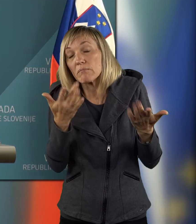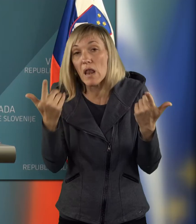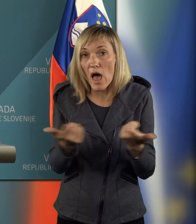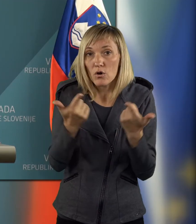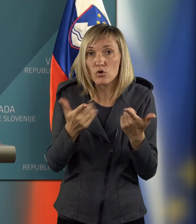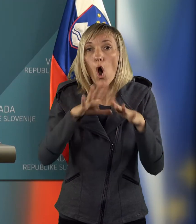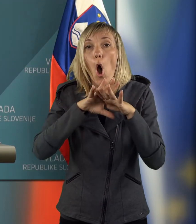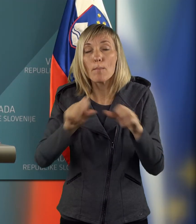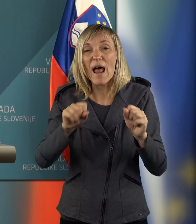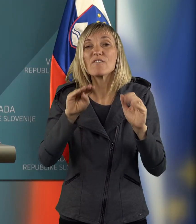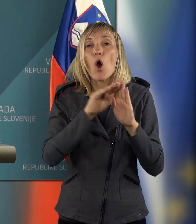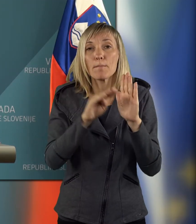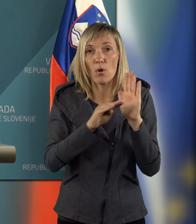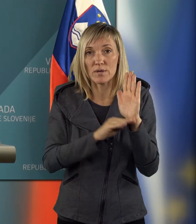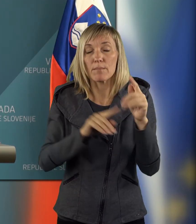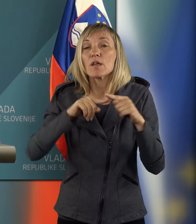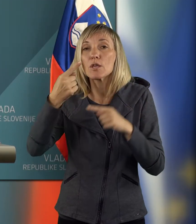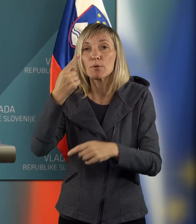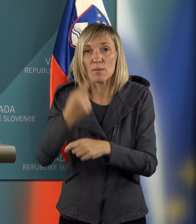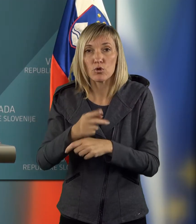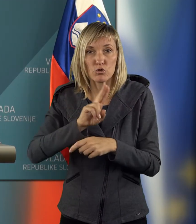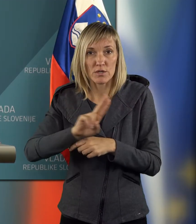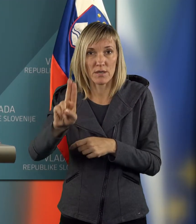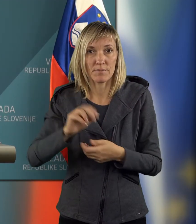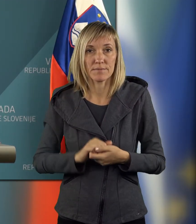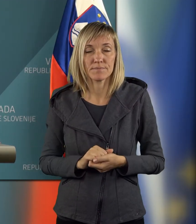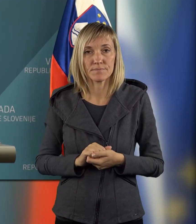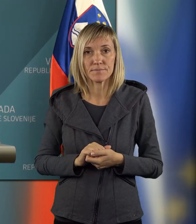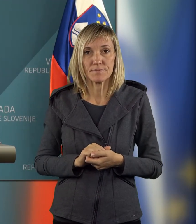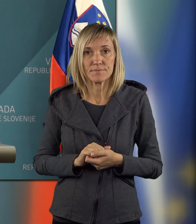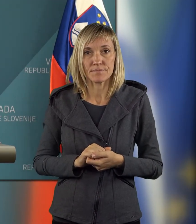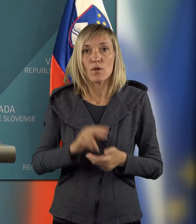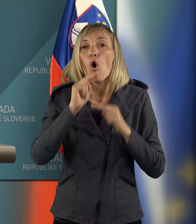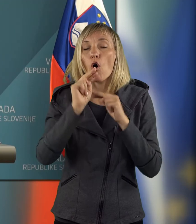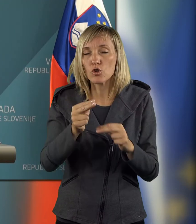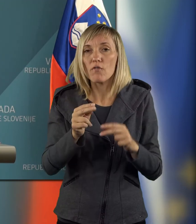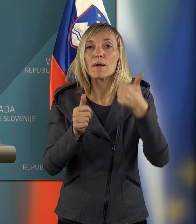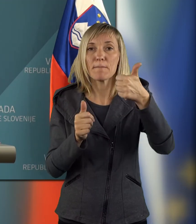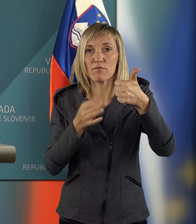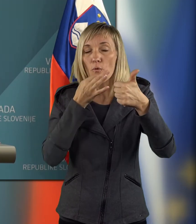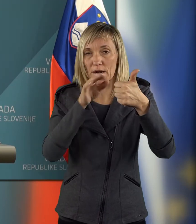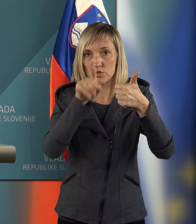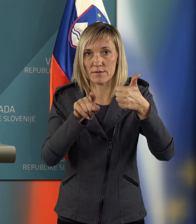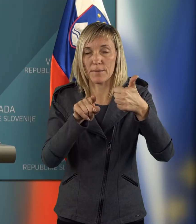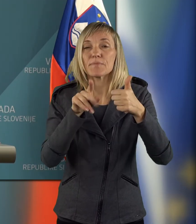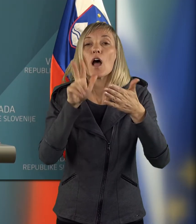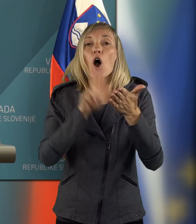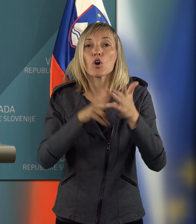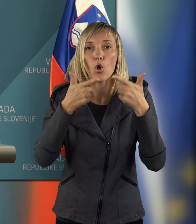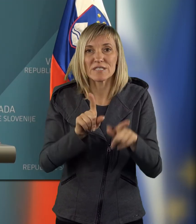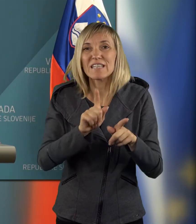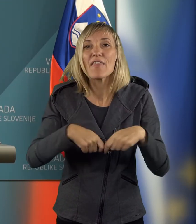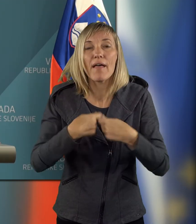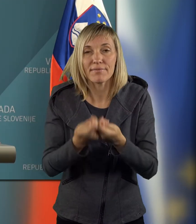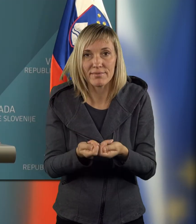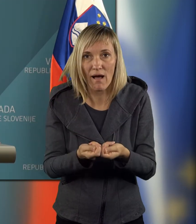lahko pravijo program in šele potem se odločati naprej. Gledajte, odgovor na prvo vprašanje. Koncesije